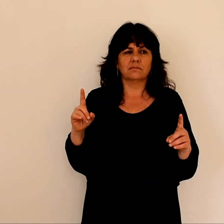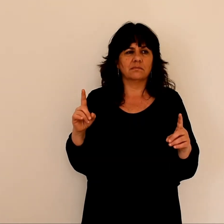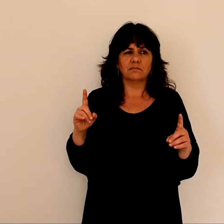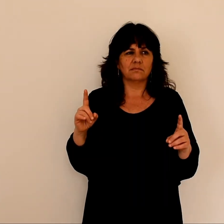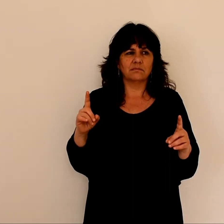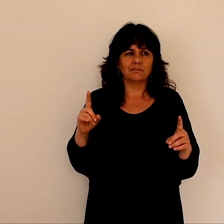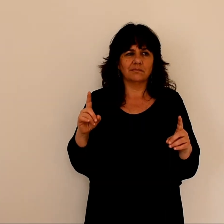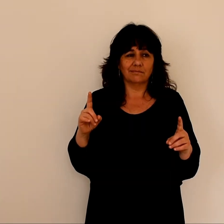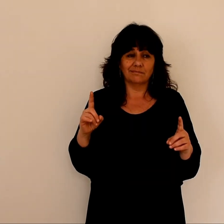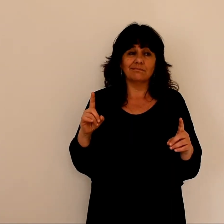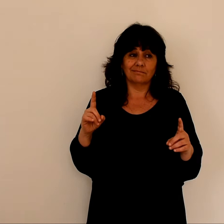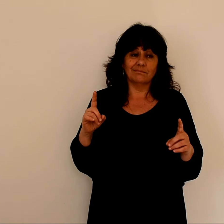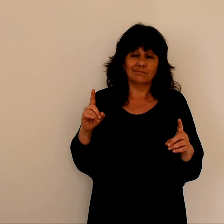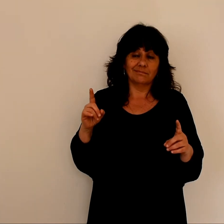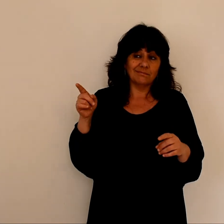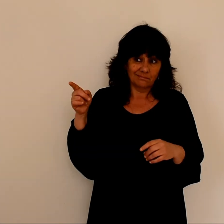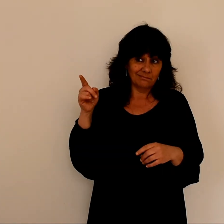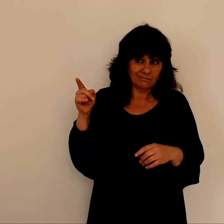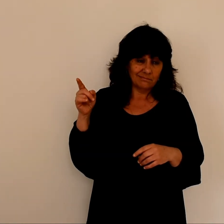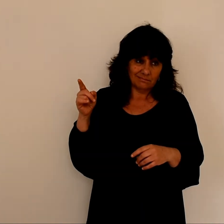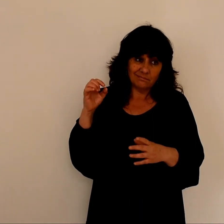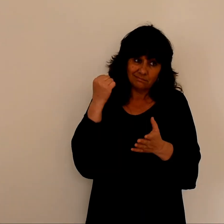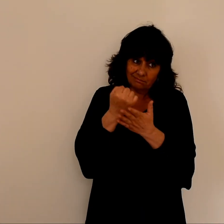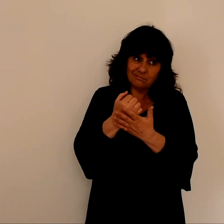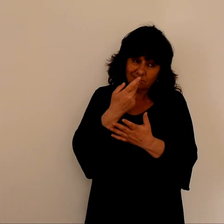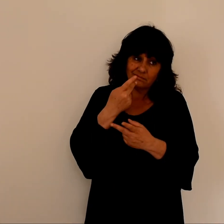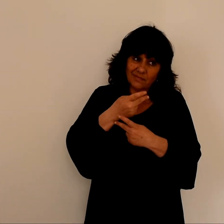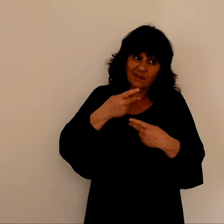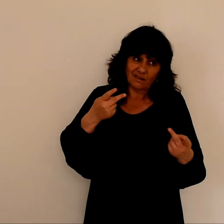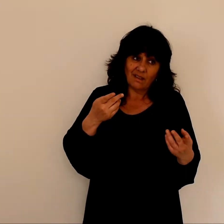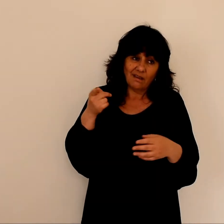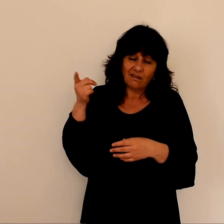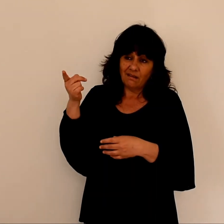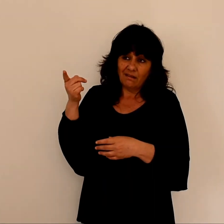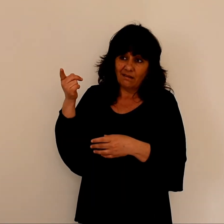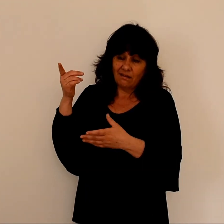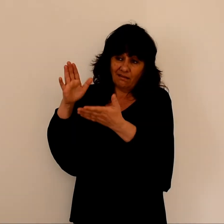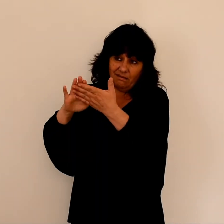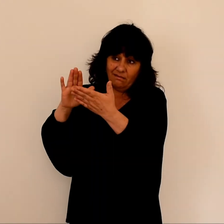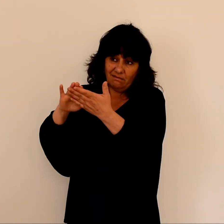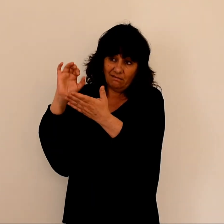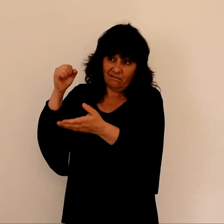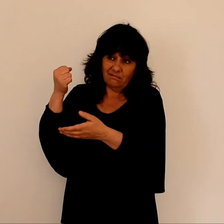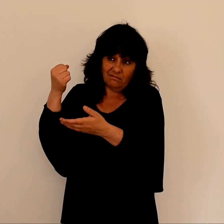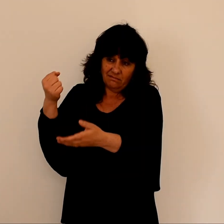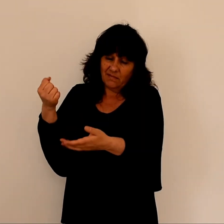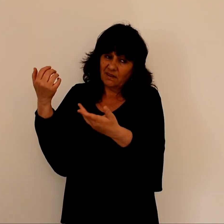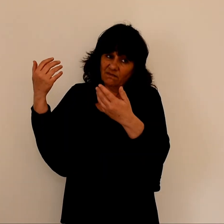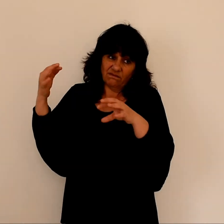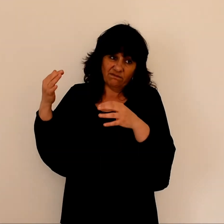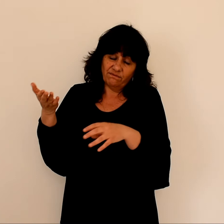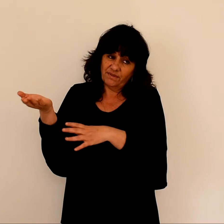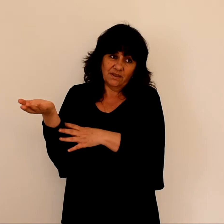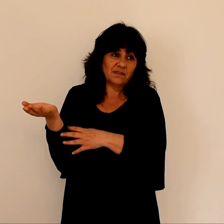Amen Je vous le dis Je le déclare Ceux-là ont reçu leur récompense